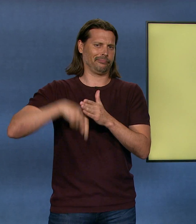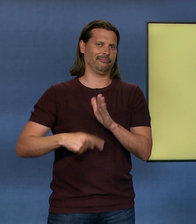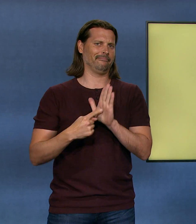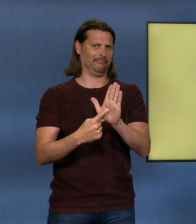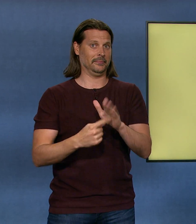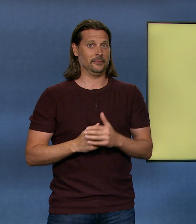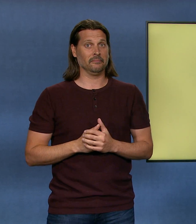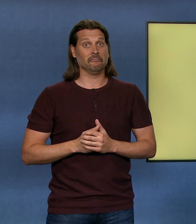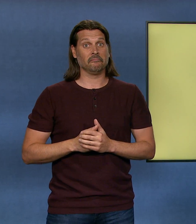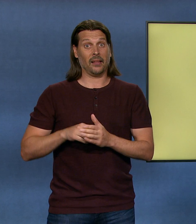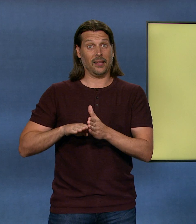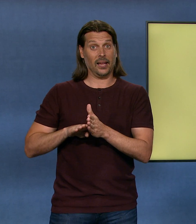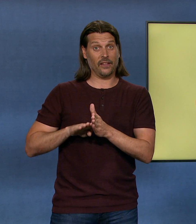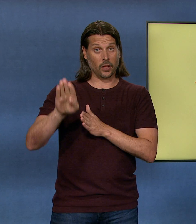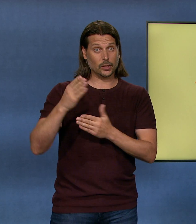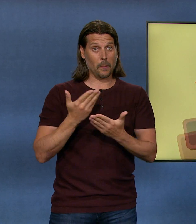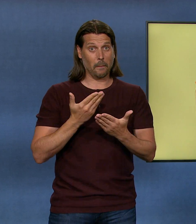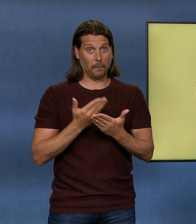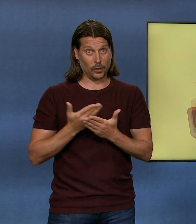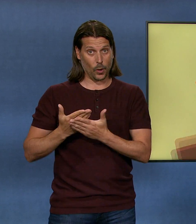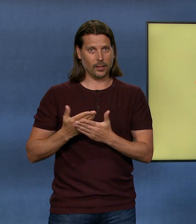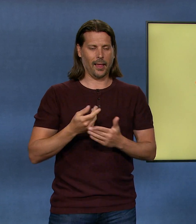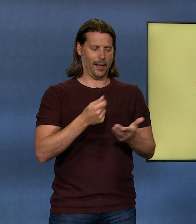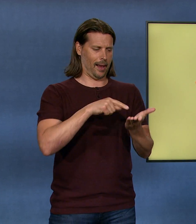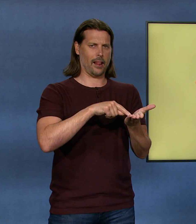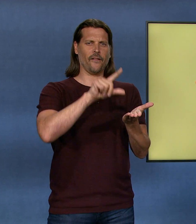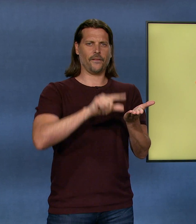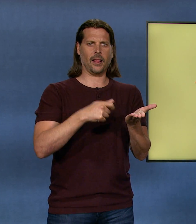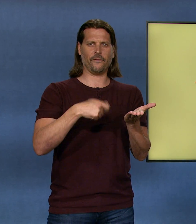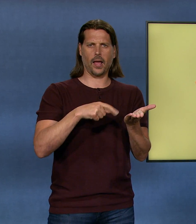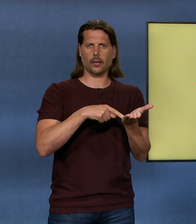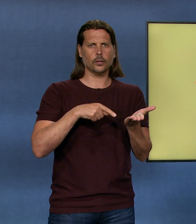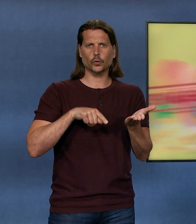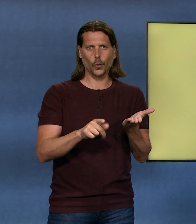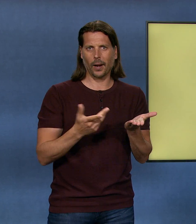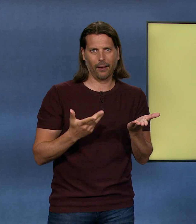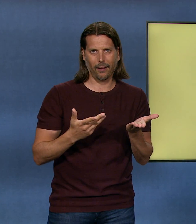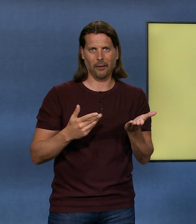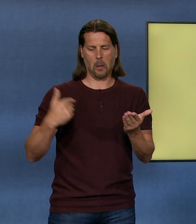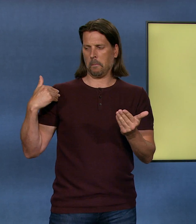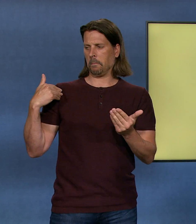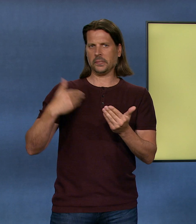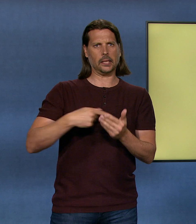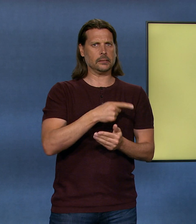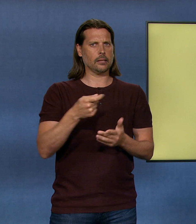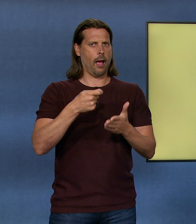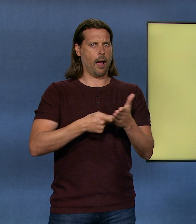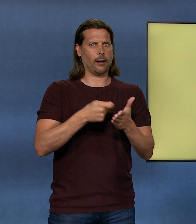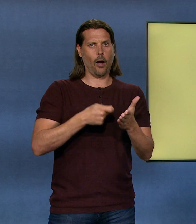Von Inflation spricht man, wenn Geld an Wert verliert. Das heisst, die Leute bekommen z.B.